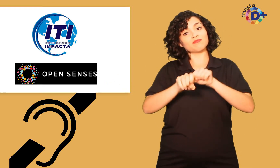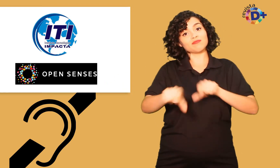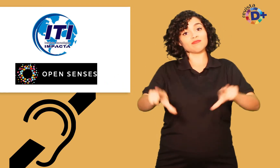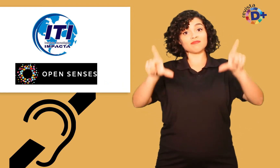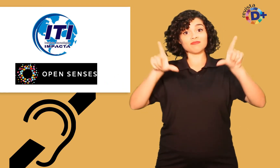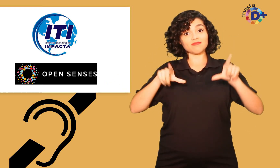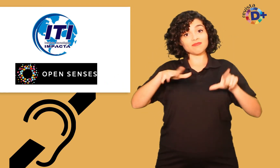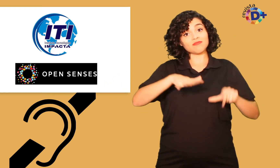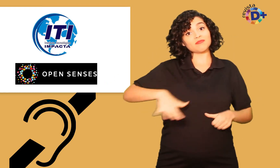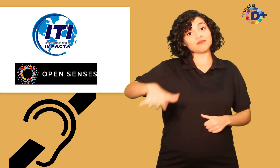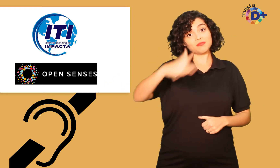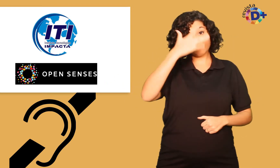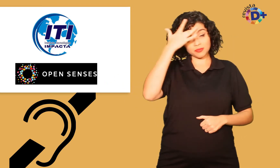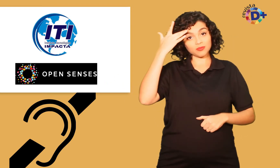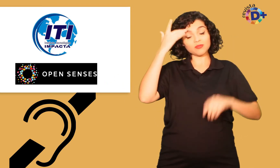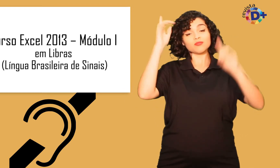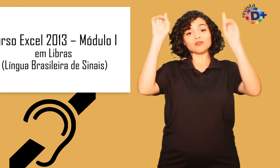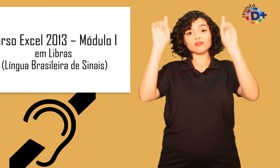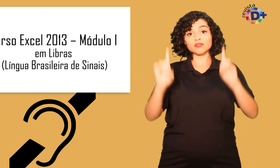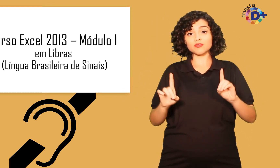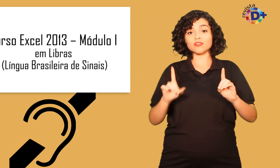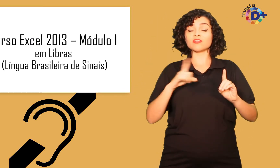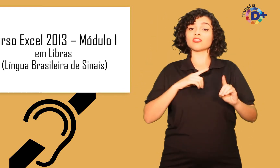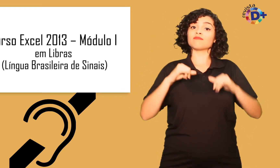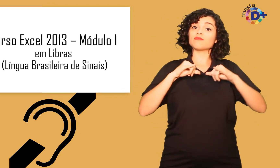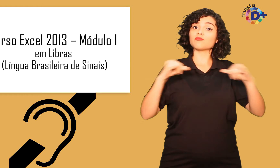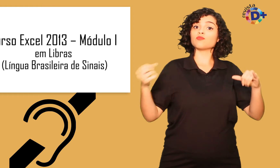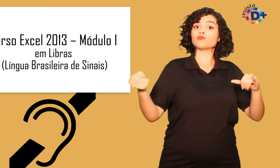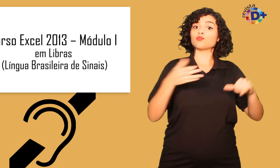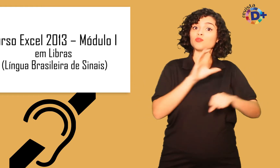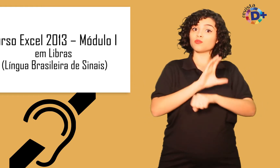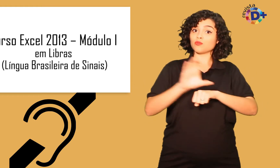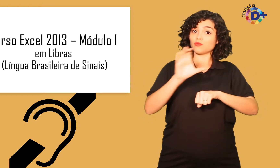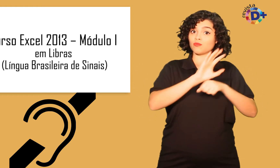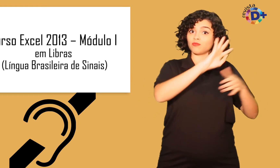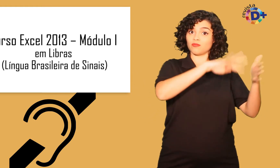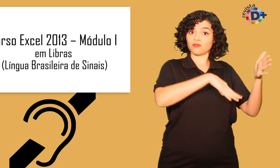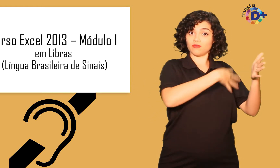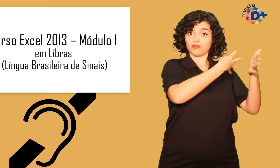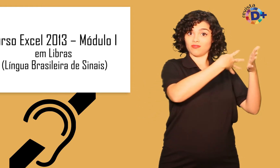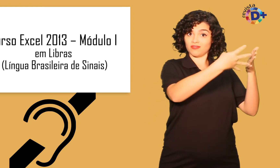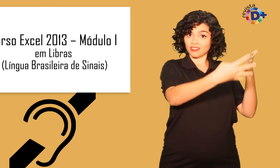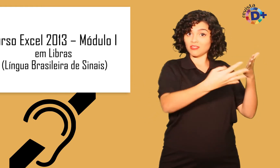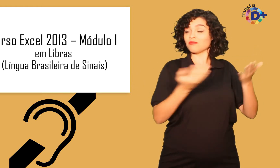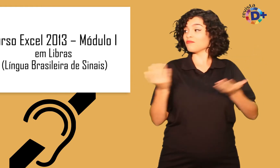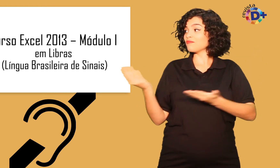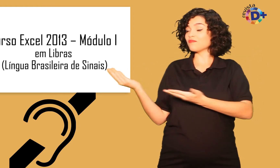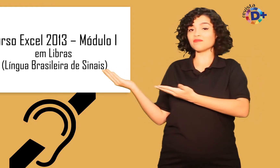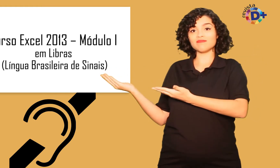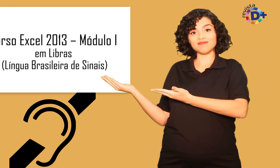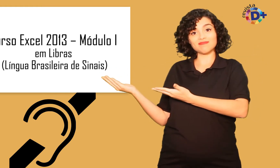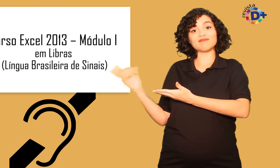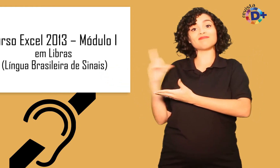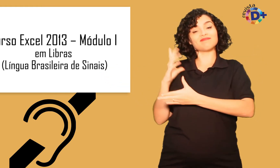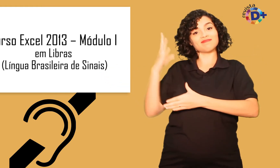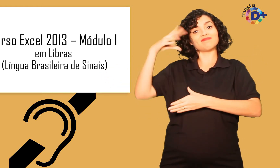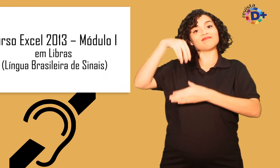pessoas com deficiência, criou o curso Excel 2013, módulo 1 em Libras, Língua